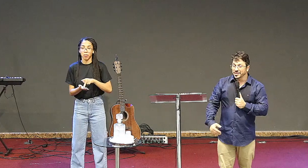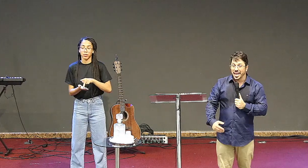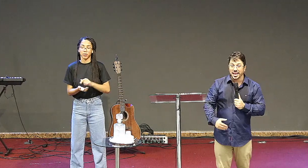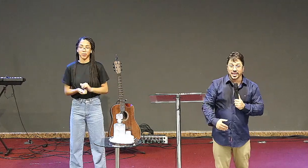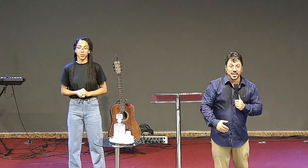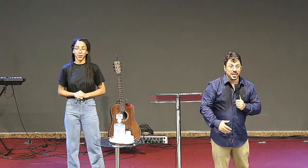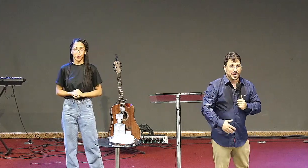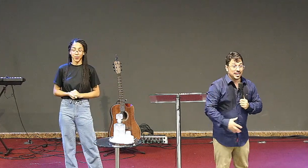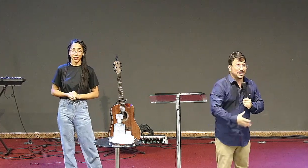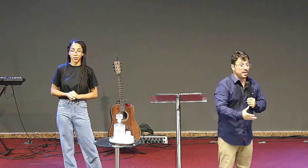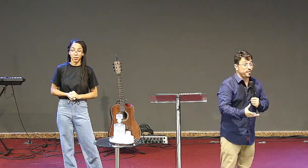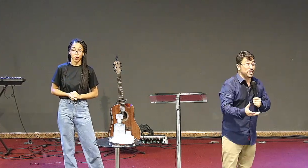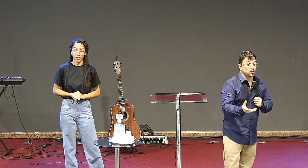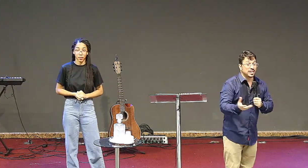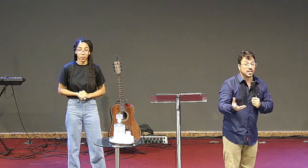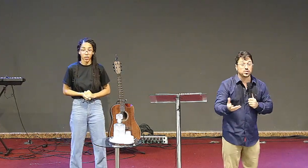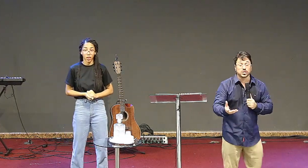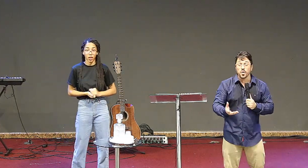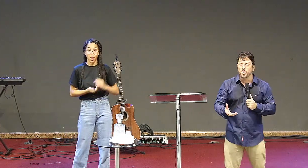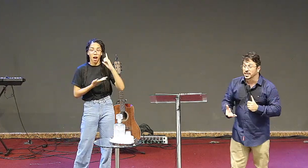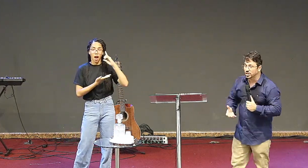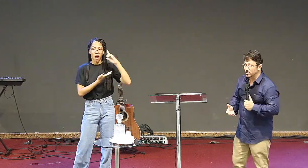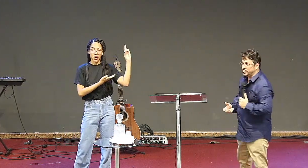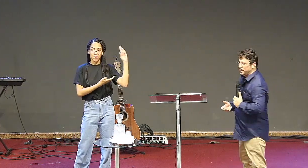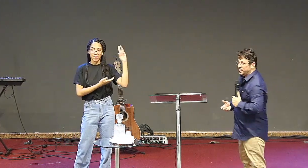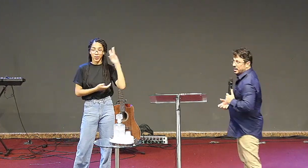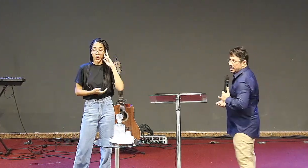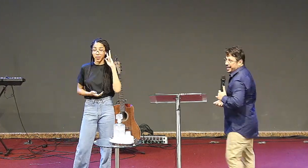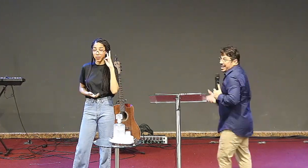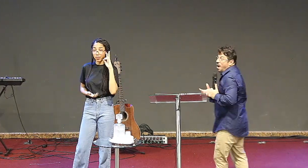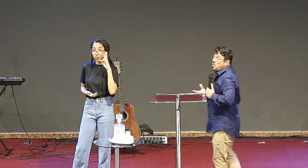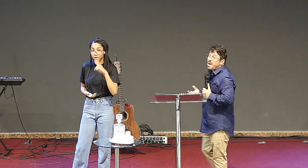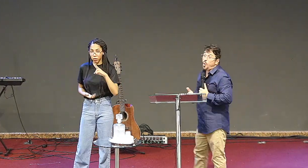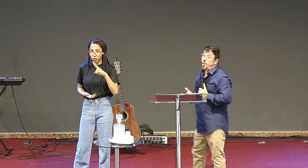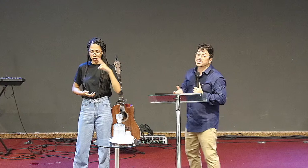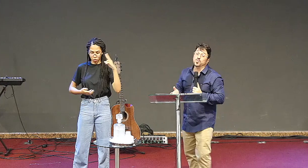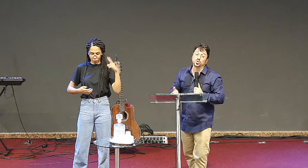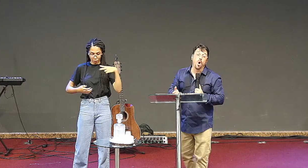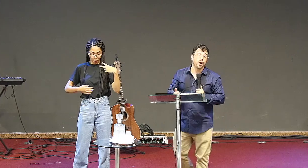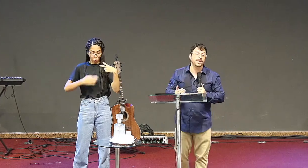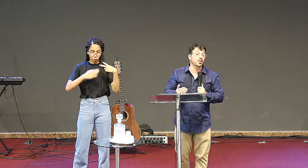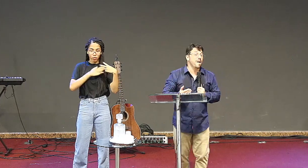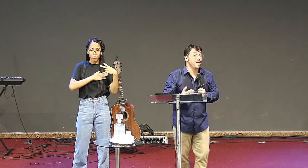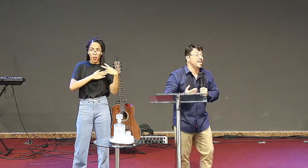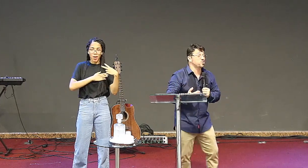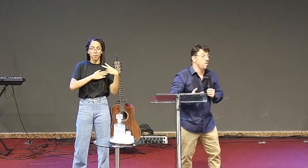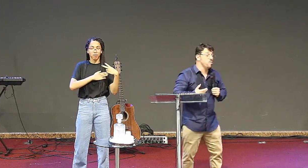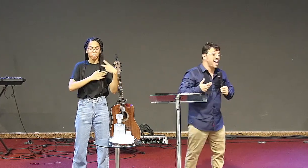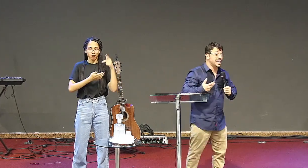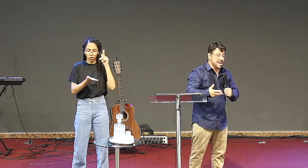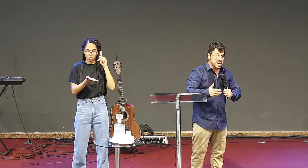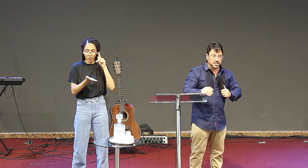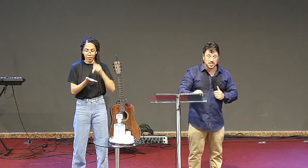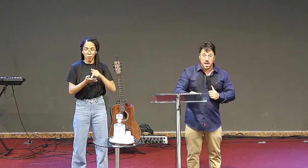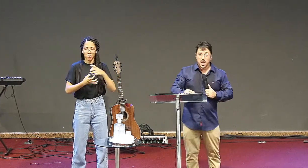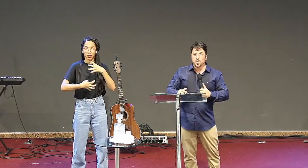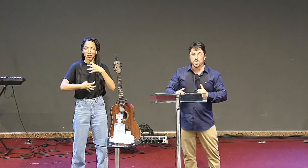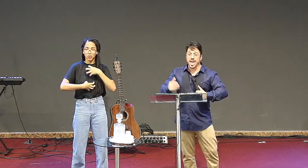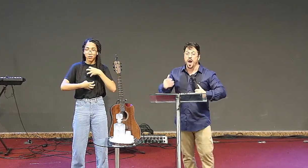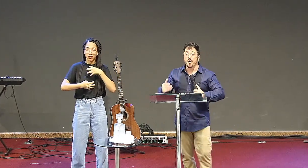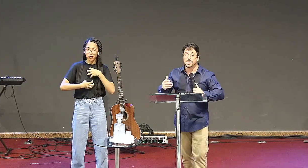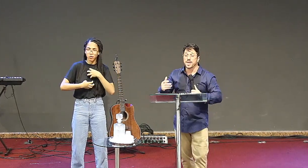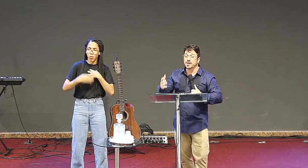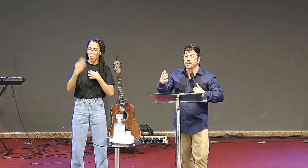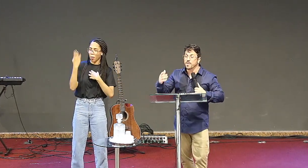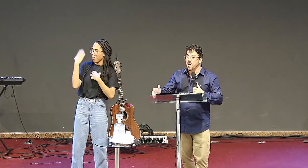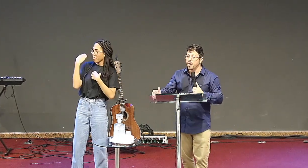ele tem, ele tem visto ali no seu íntimo, que alguma coisa mudou, que não é mais como era antes, o